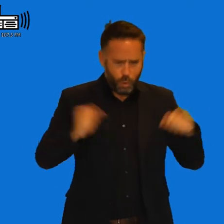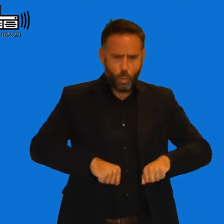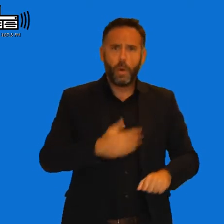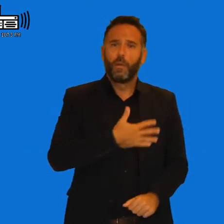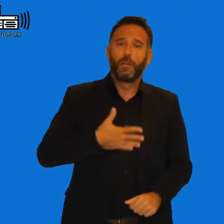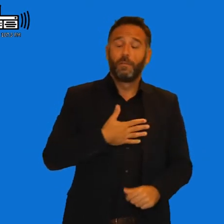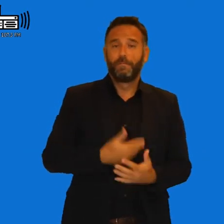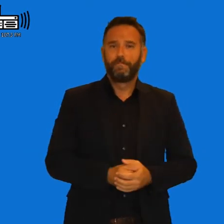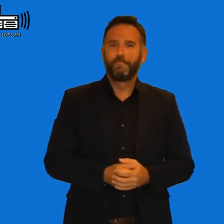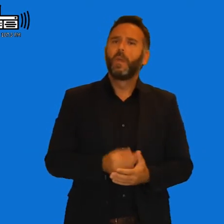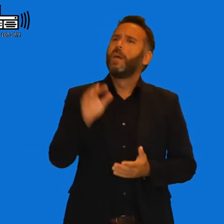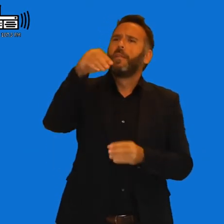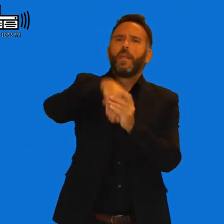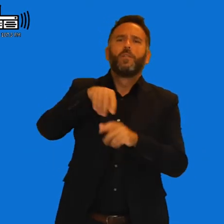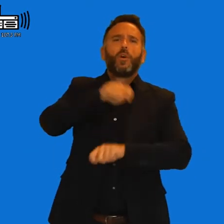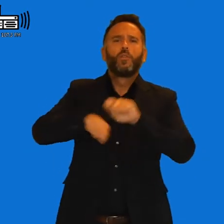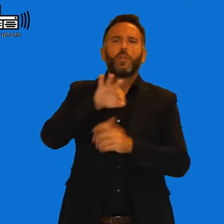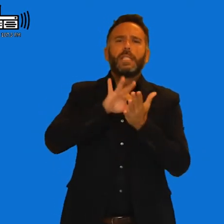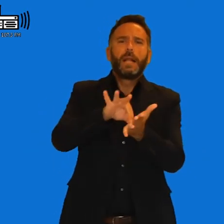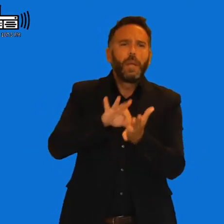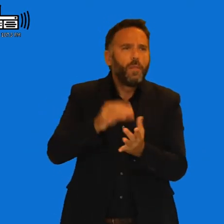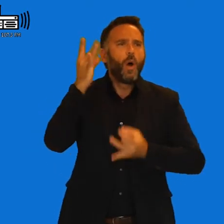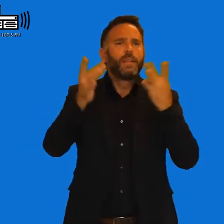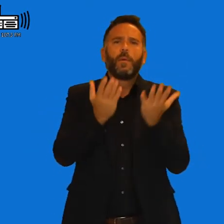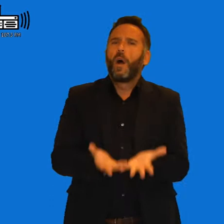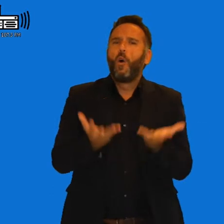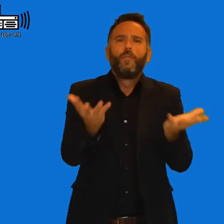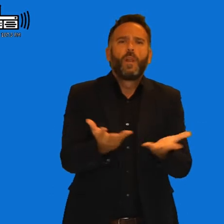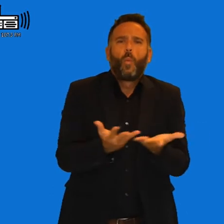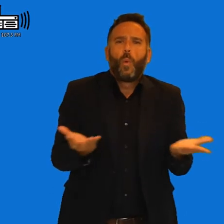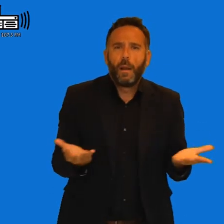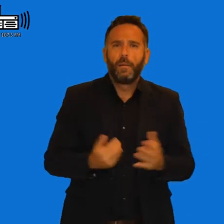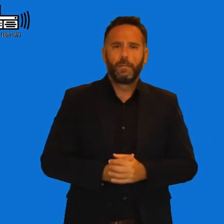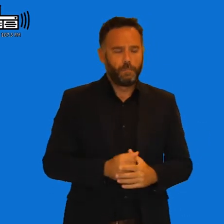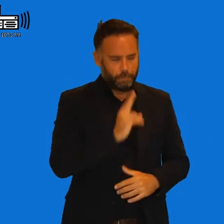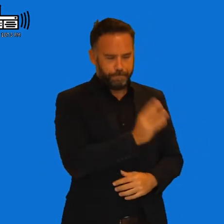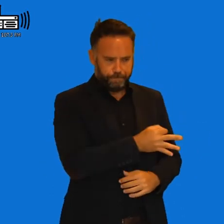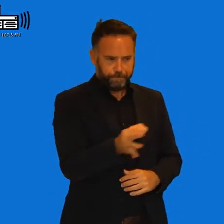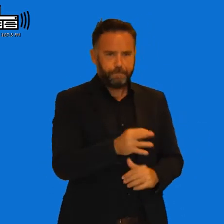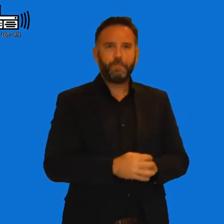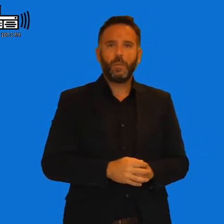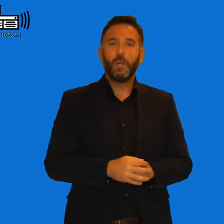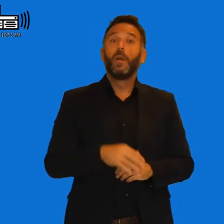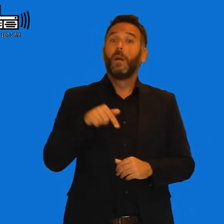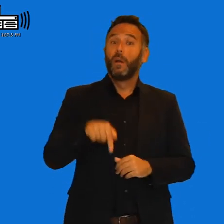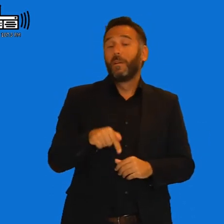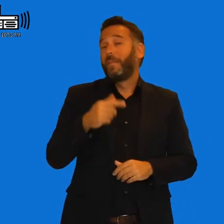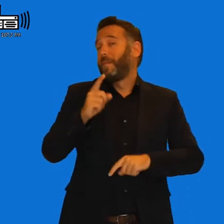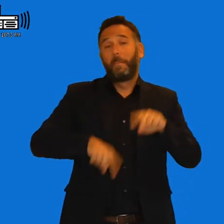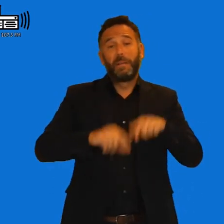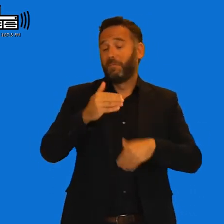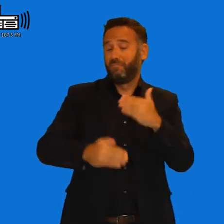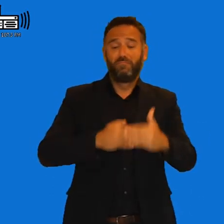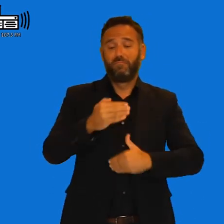¿Qué servicios y actividades prestáis a los asociados? Bueno pues un poco aquello que se nos va va